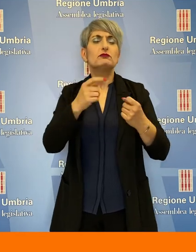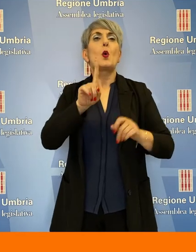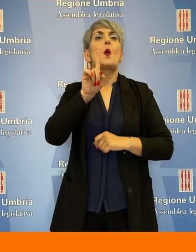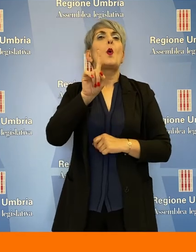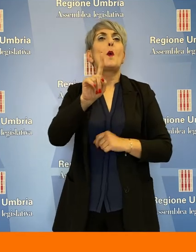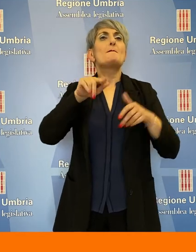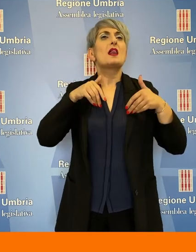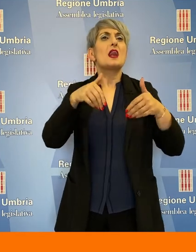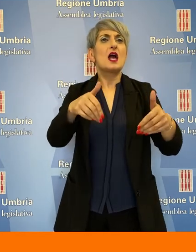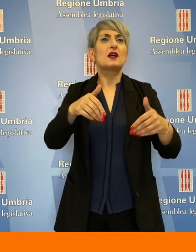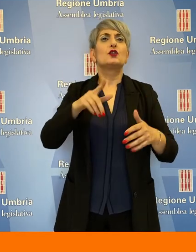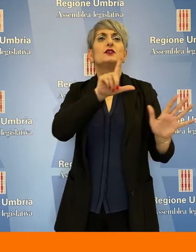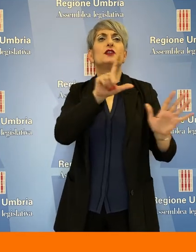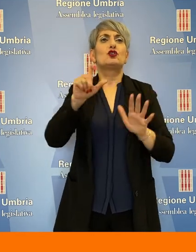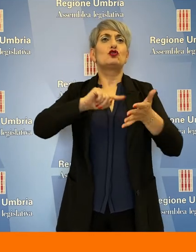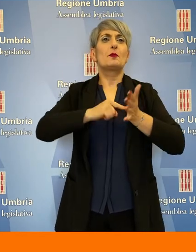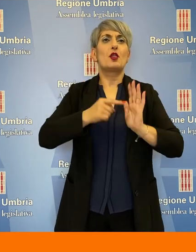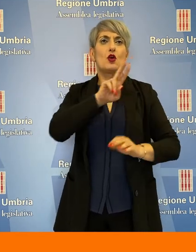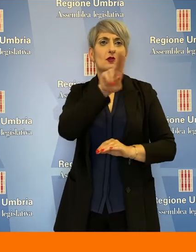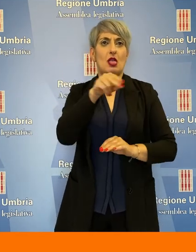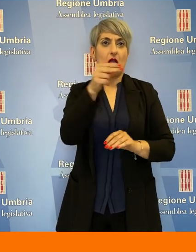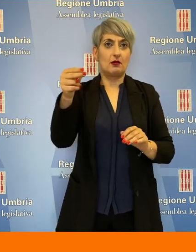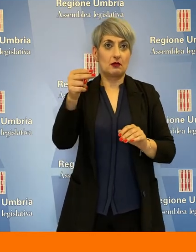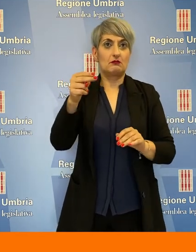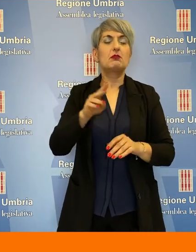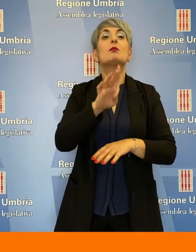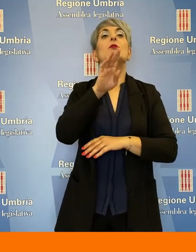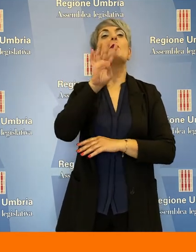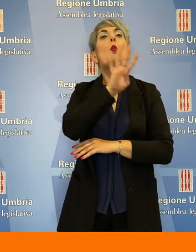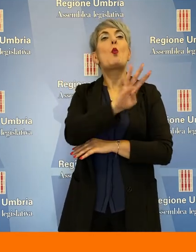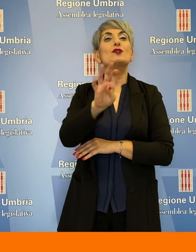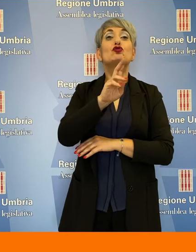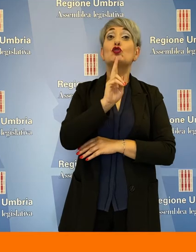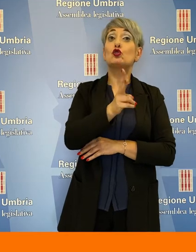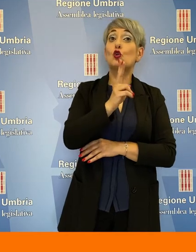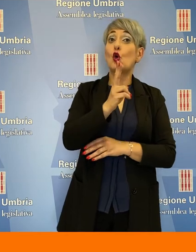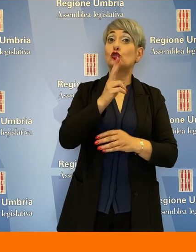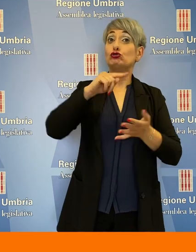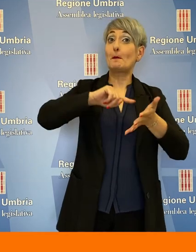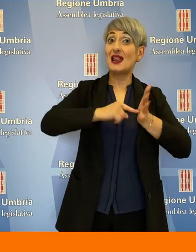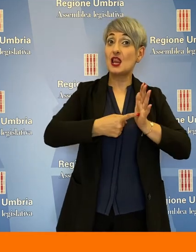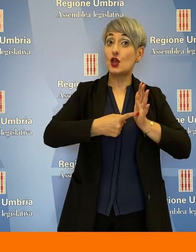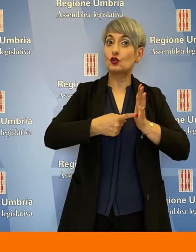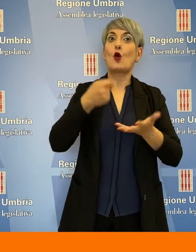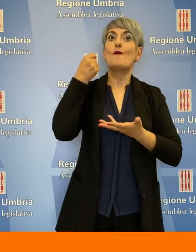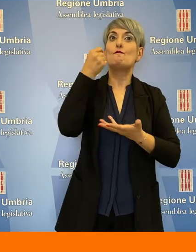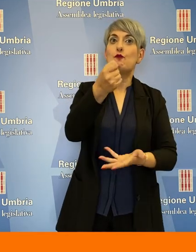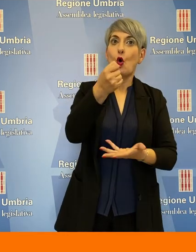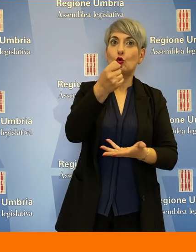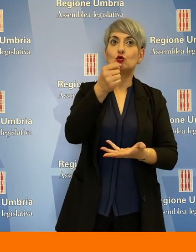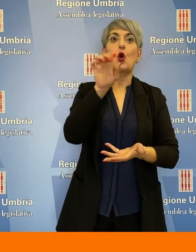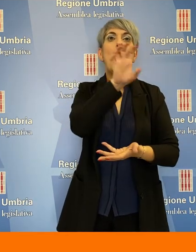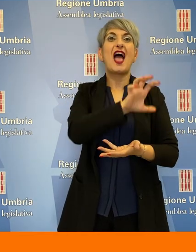1 miliardo 700 milioni di euro. Dei 412 milioni del Fondo